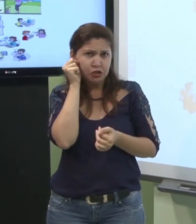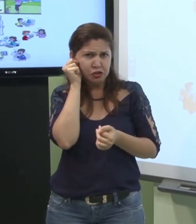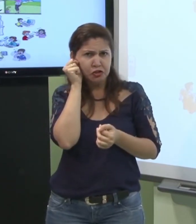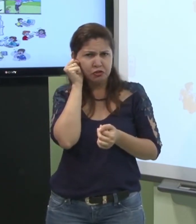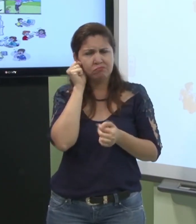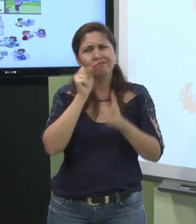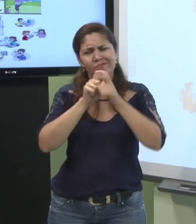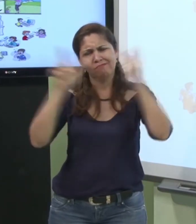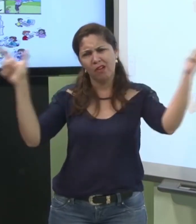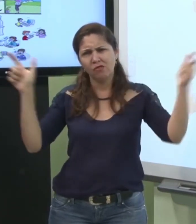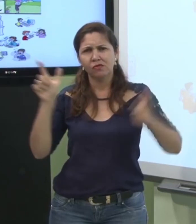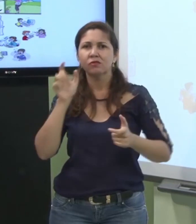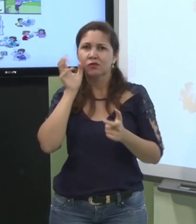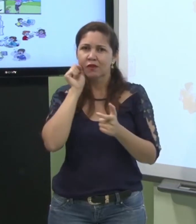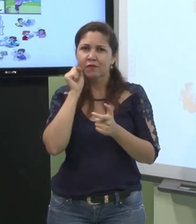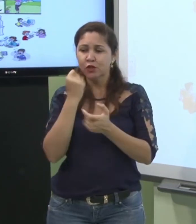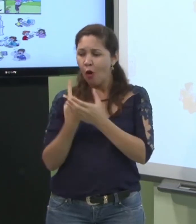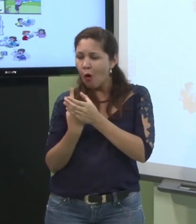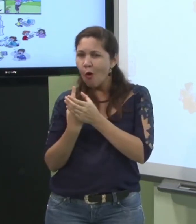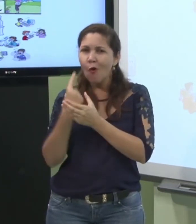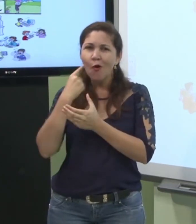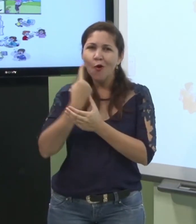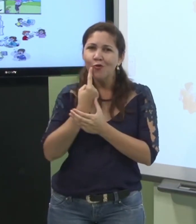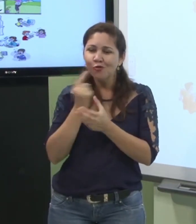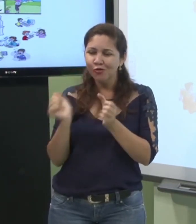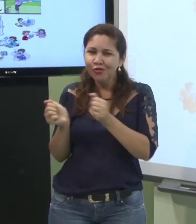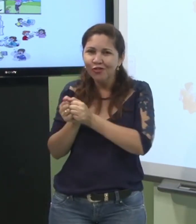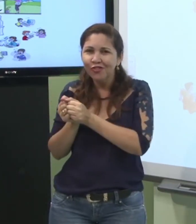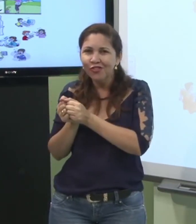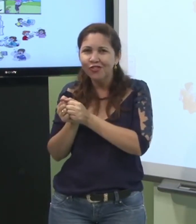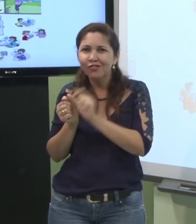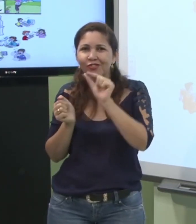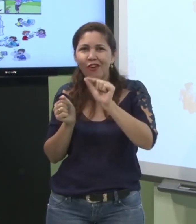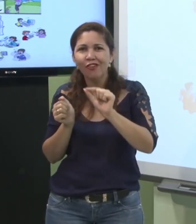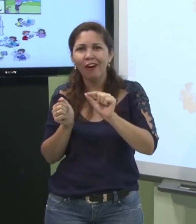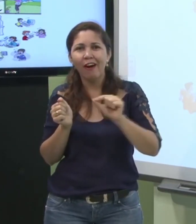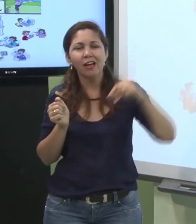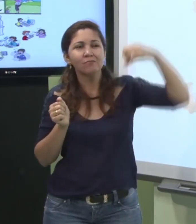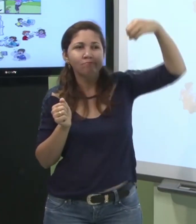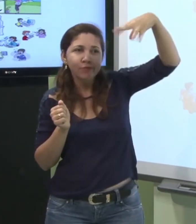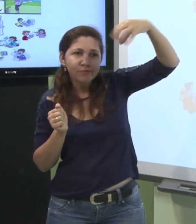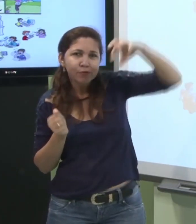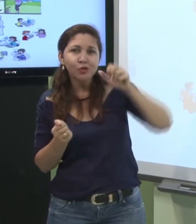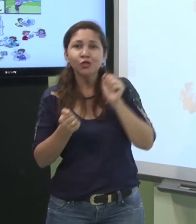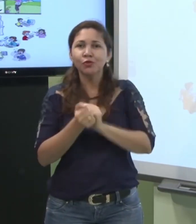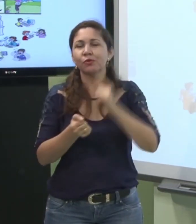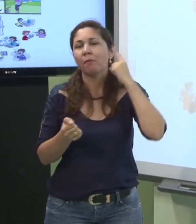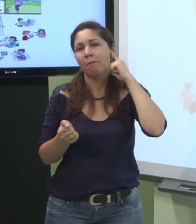que às vezes os surdos estão na maioria da sua família é ouvinte às vezes só tem um surdo e a maioria é ouvinte